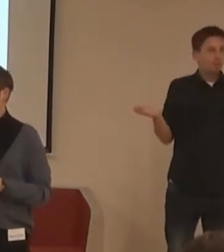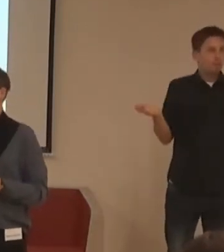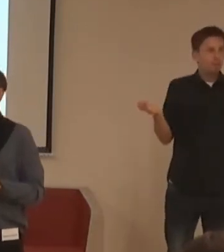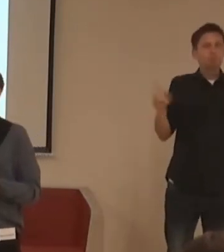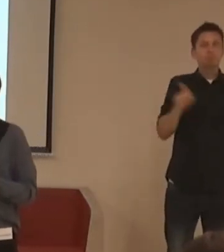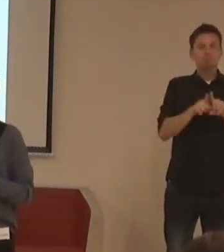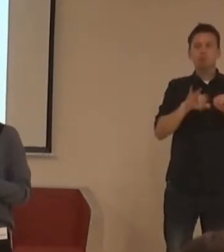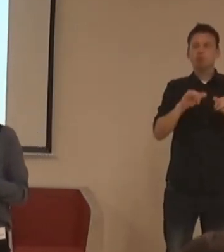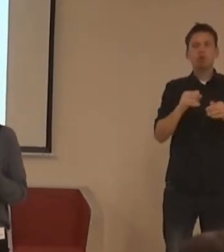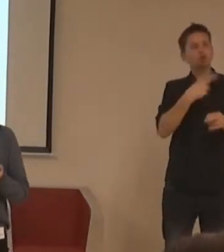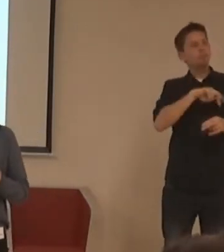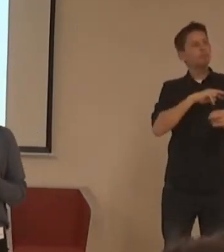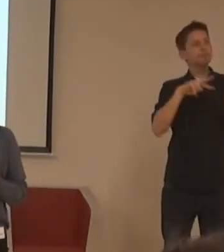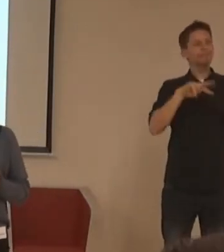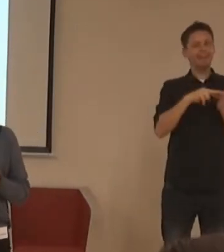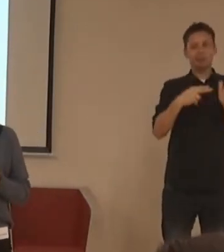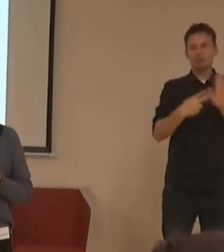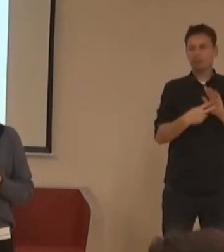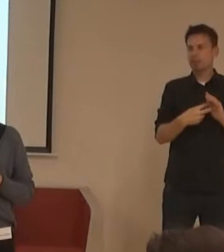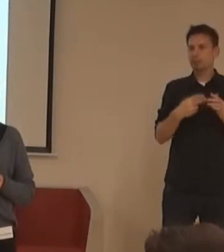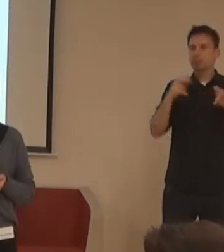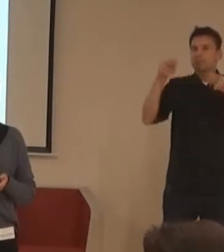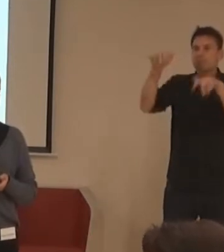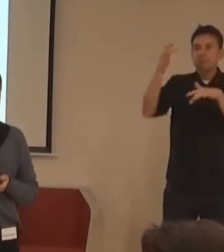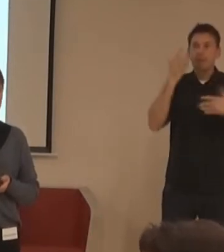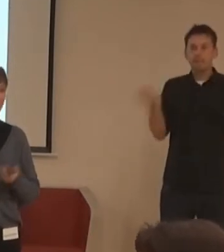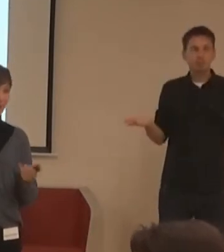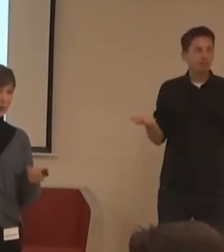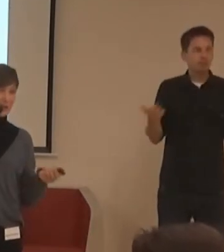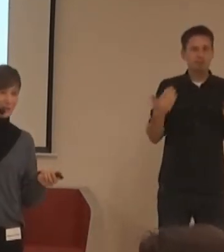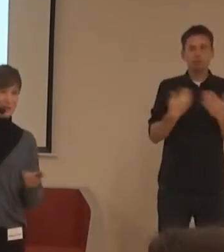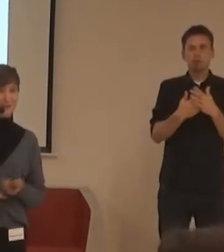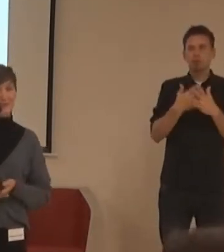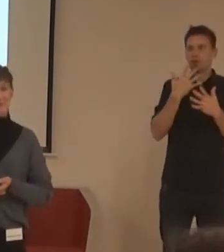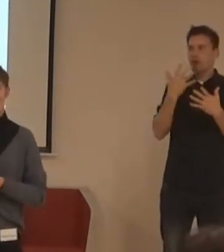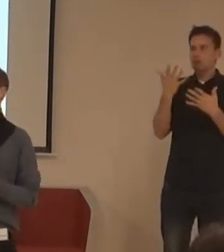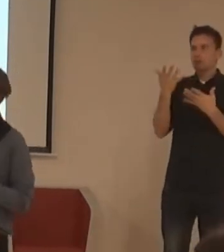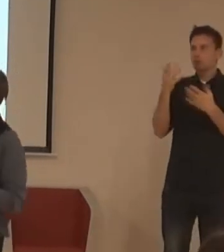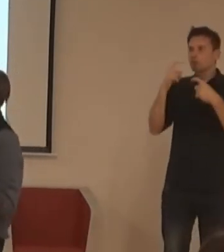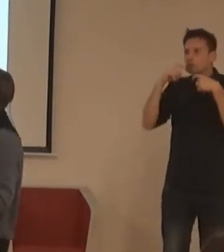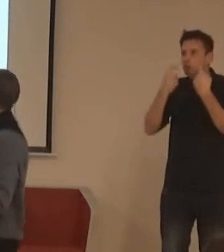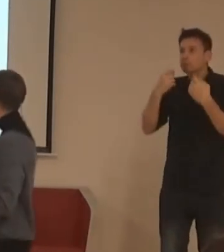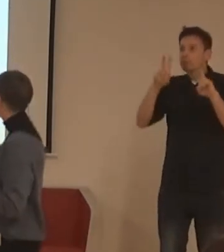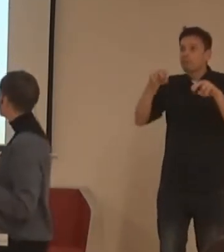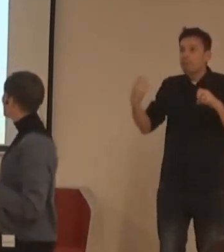nevědí, že tam je. A ani nevědí vlastně, jak bych zapojili, případně otestovali, takže se tak jakože nepoužívám.